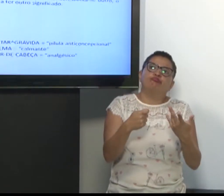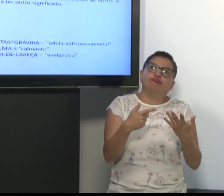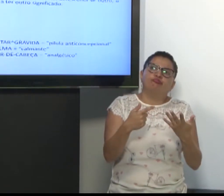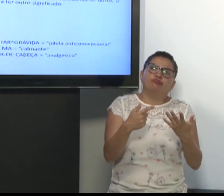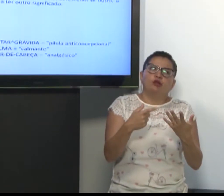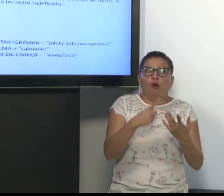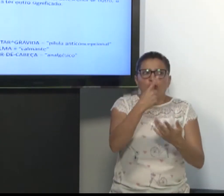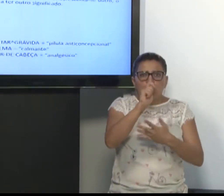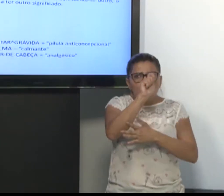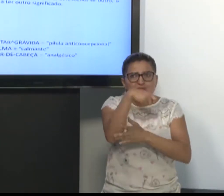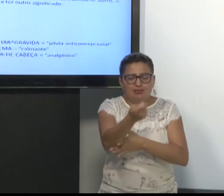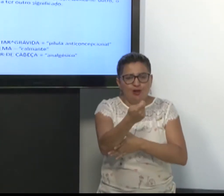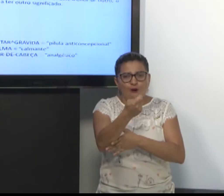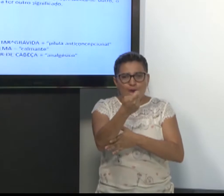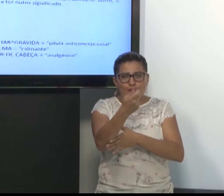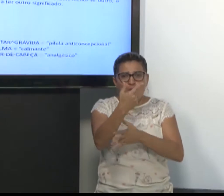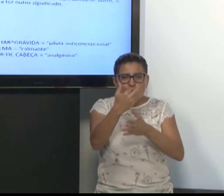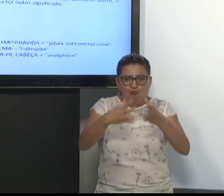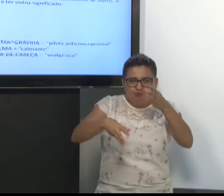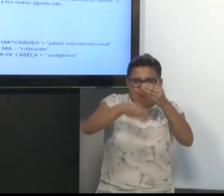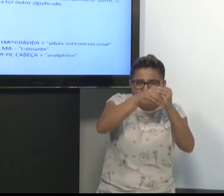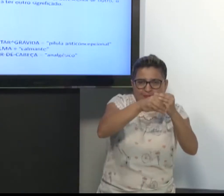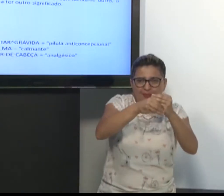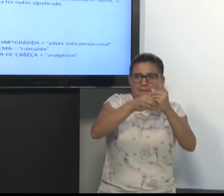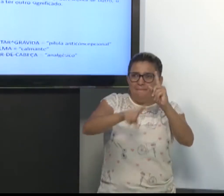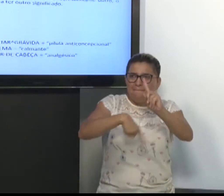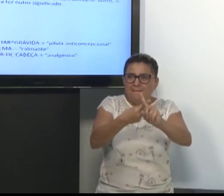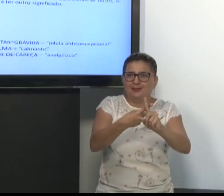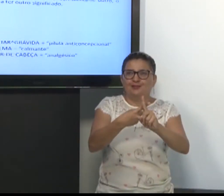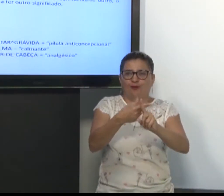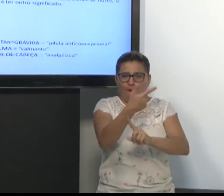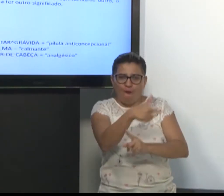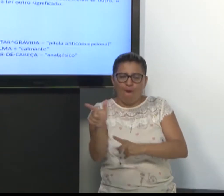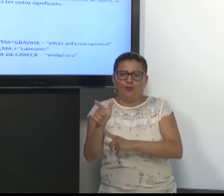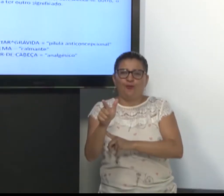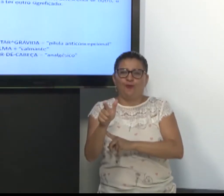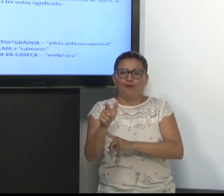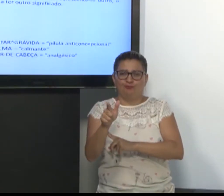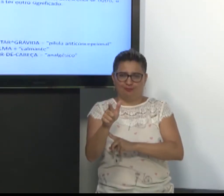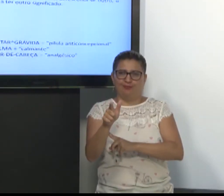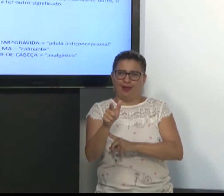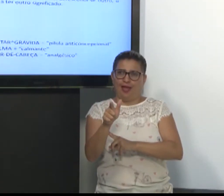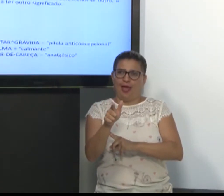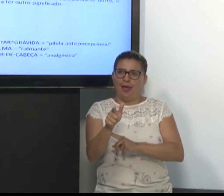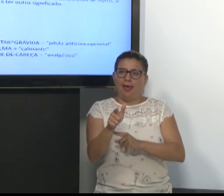Eu vou sinalizar, mas eu preciso de outro sinal. Acrescentar outro sinal para dar significado.